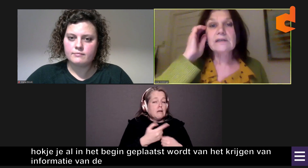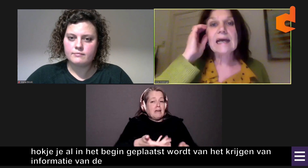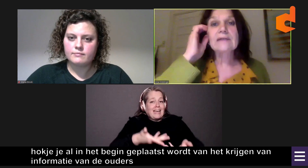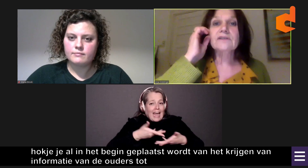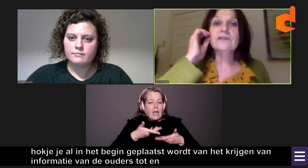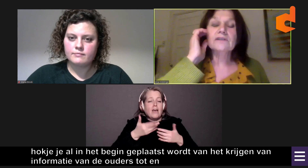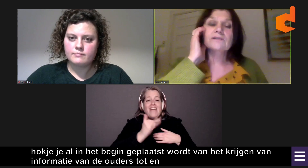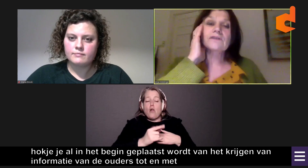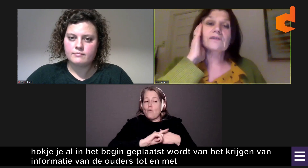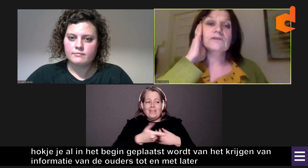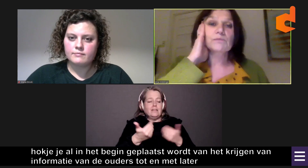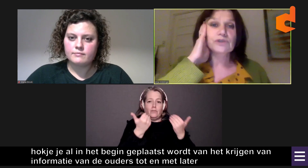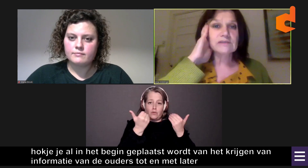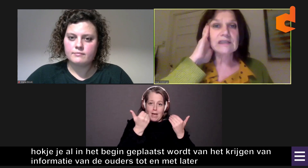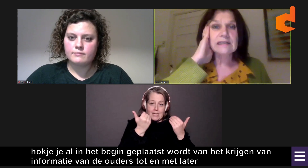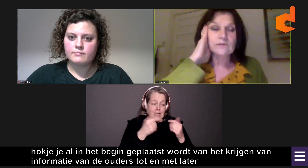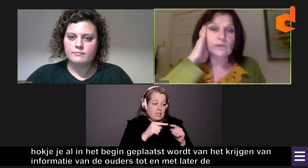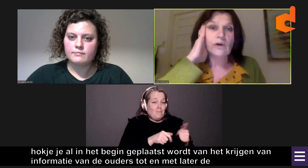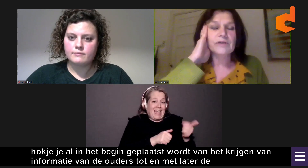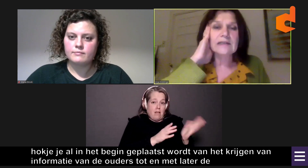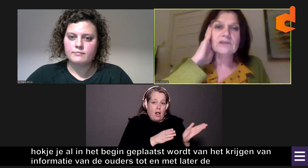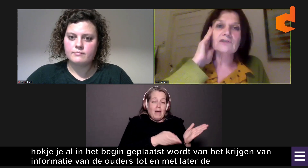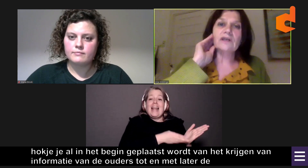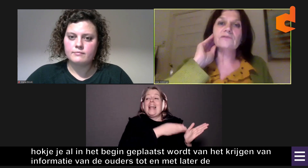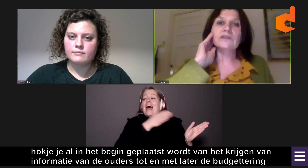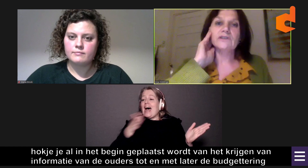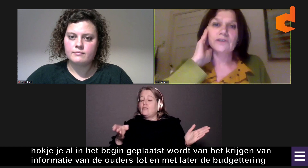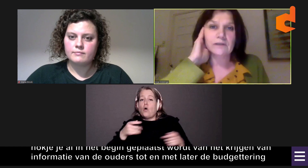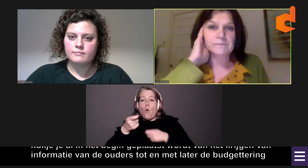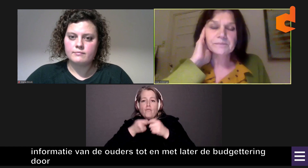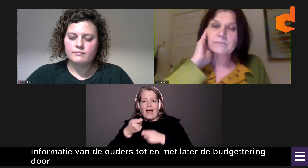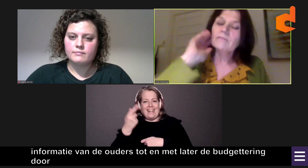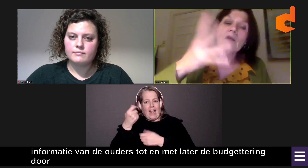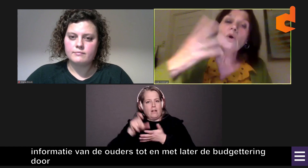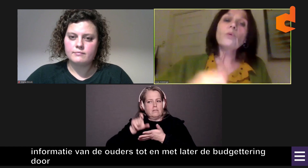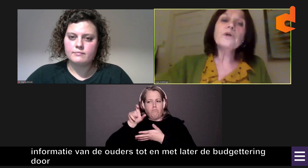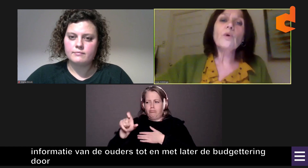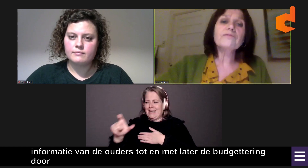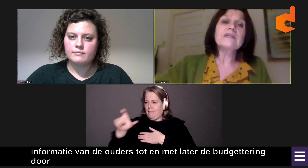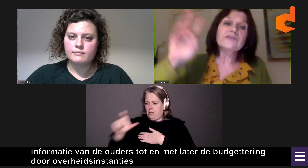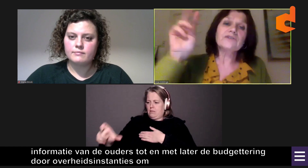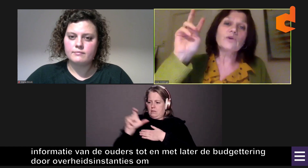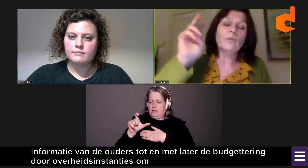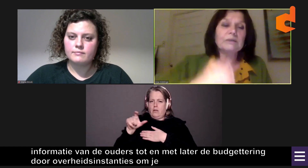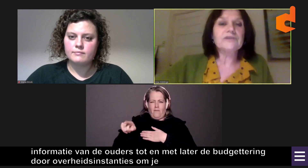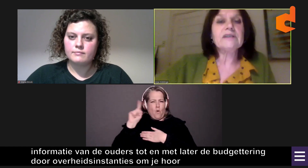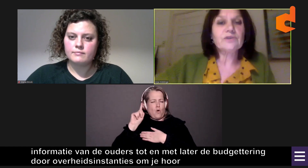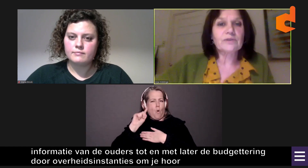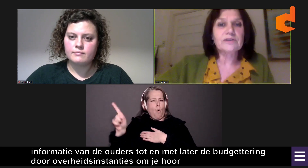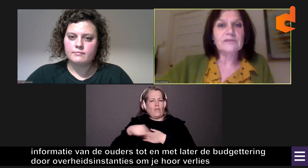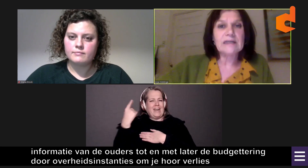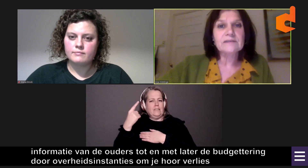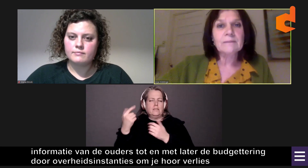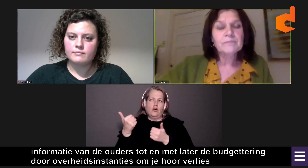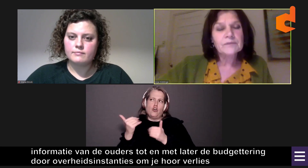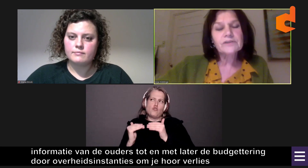later de budgettering door overheidsinstanties... om je hoorverlies te compenseren,